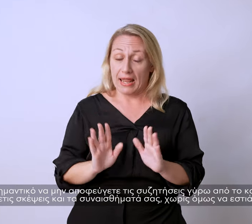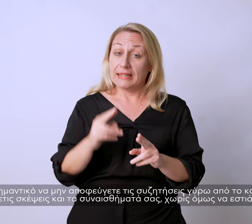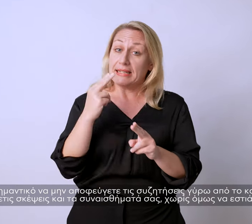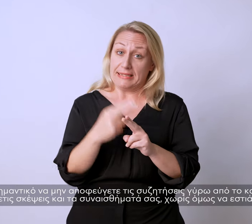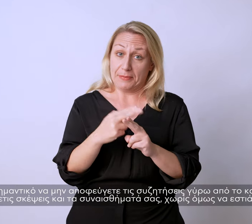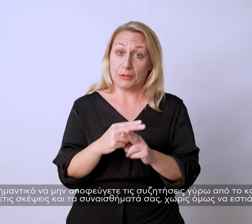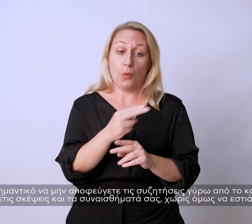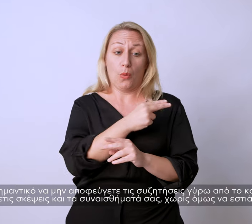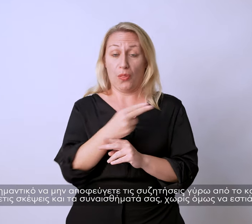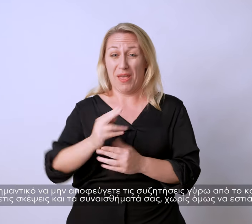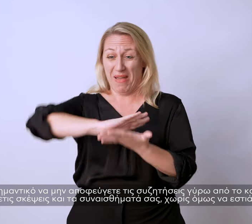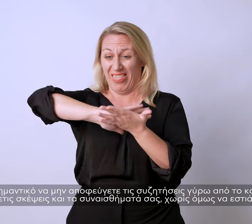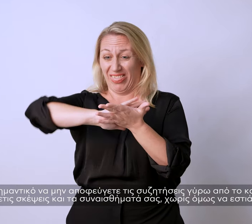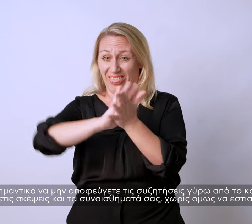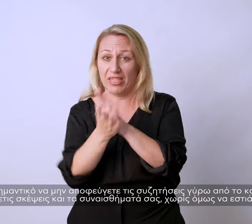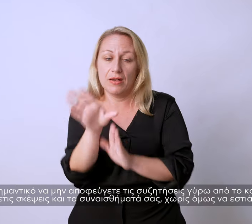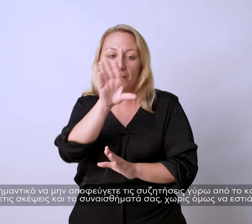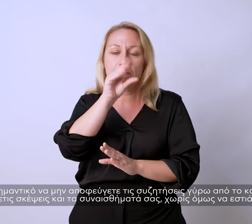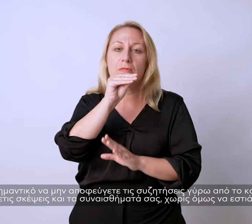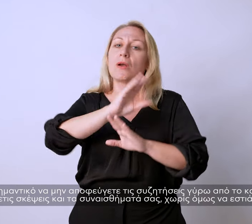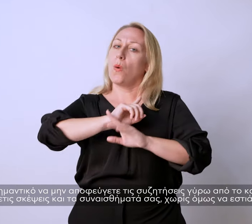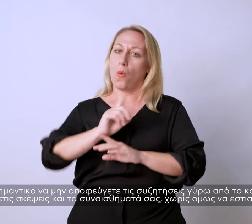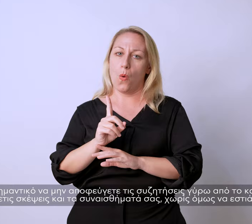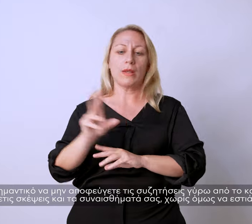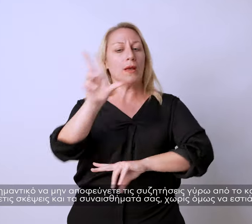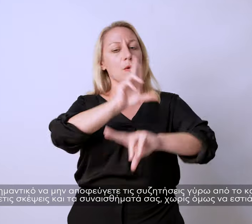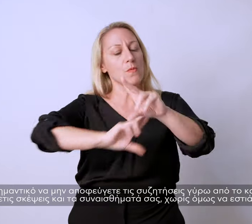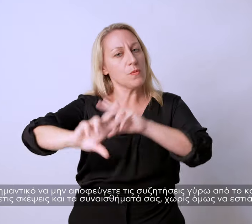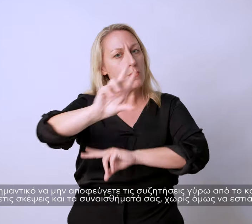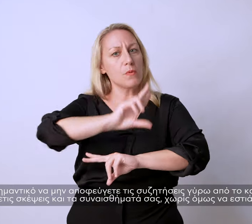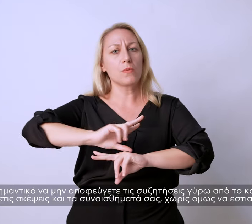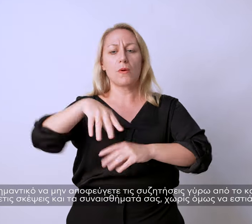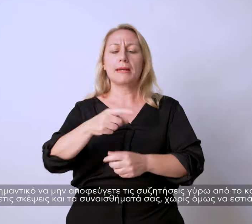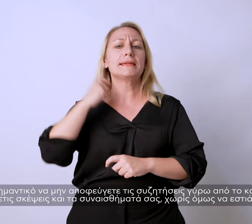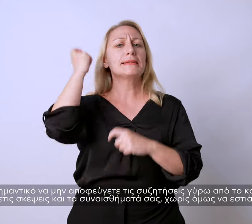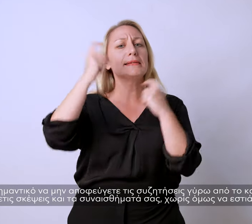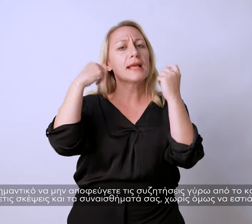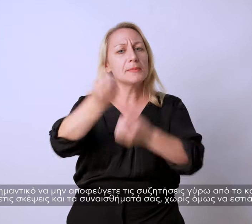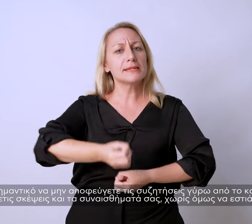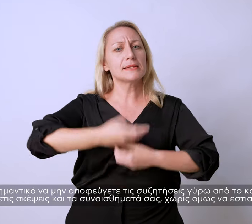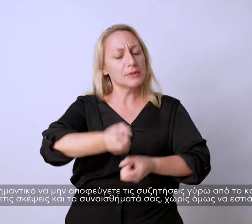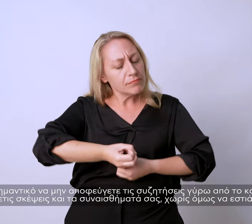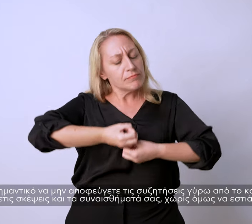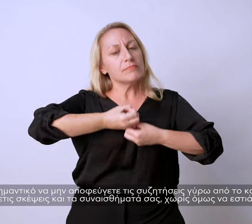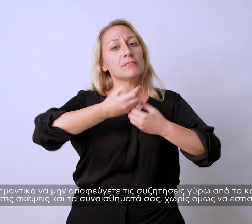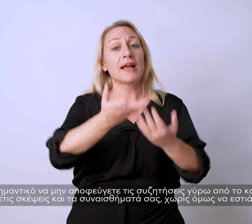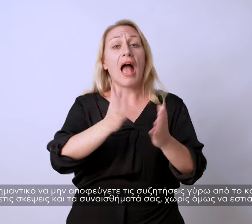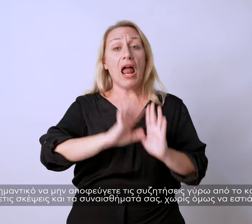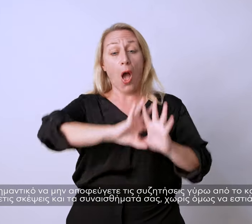σημαντικό να μην αποφεύγετε τις συζητήσεις γύρω από το καταστροφικό γεγονός και να μοιράζεστε τις σκέψεις και τα συναισθήματά σας, χωρίς όμως να